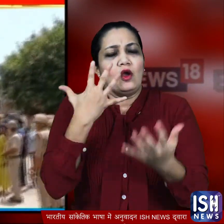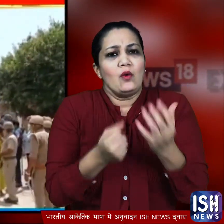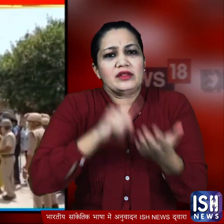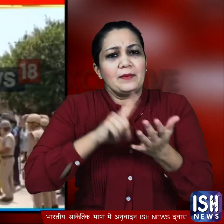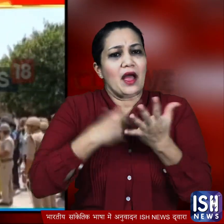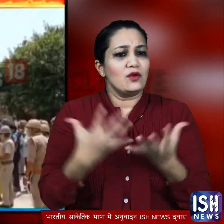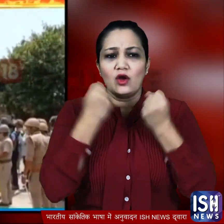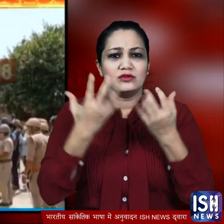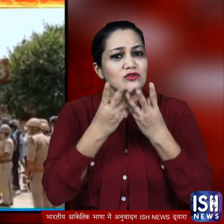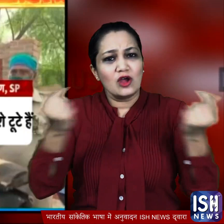लोगों का घुस्सा भी ठंडा हो गया